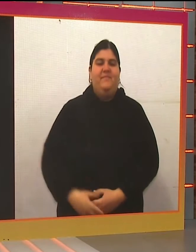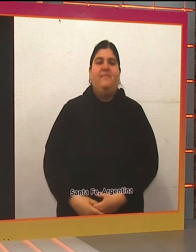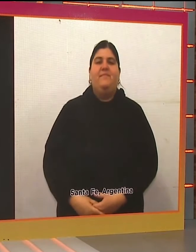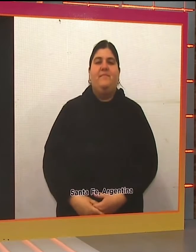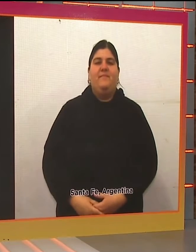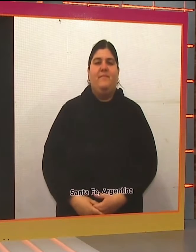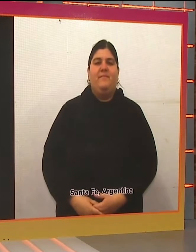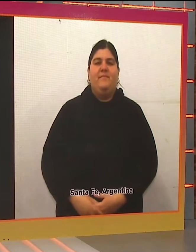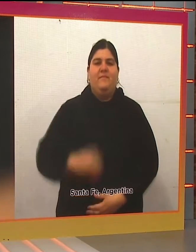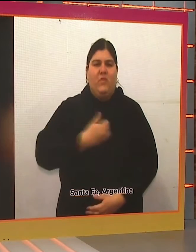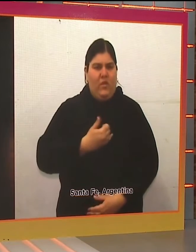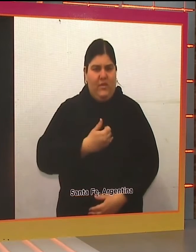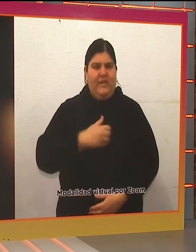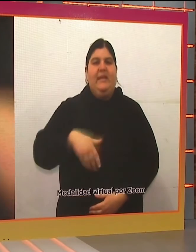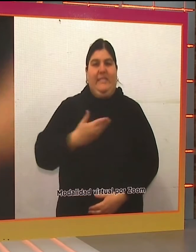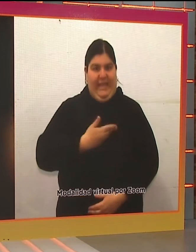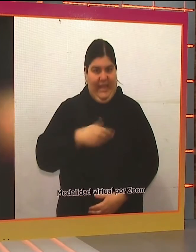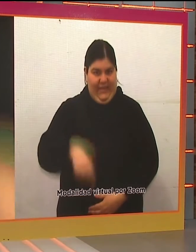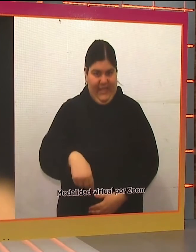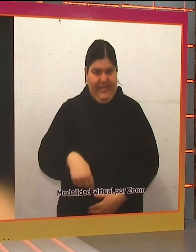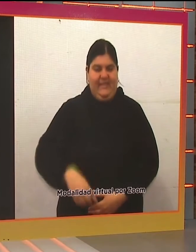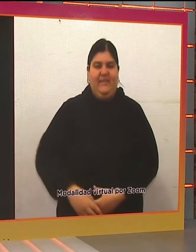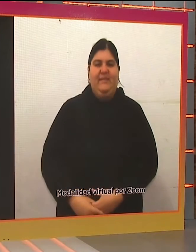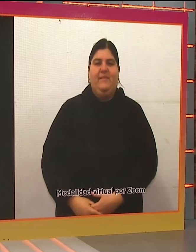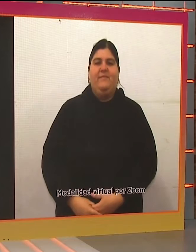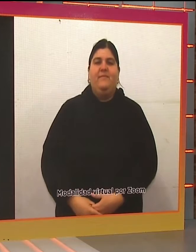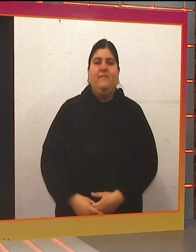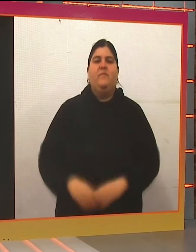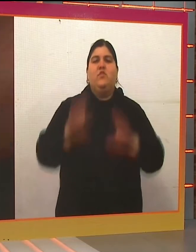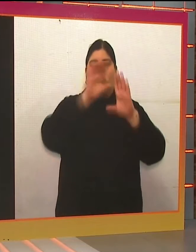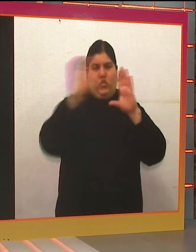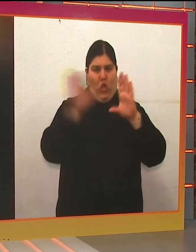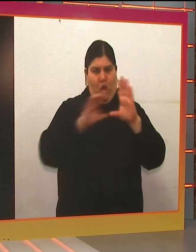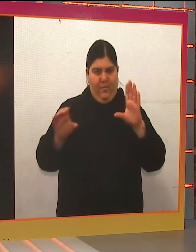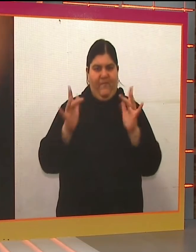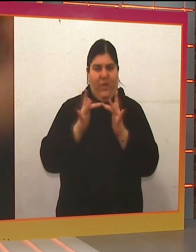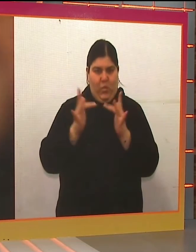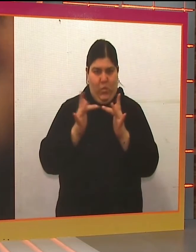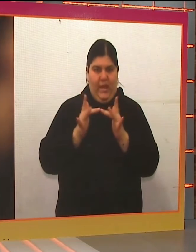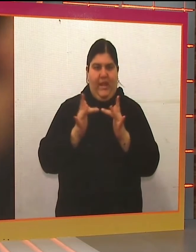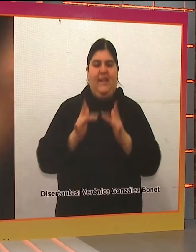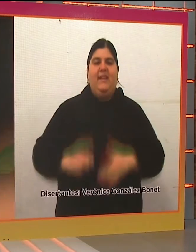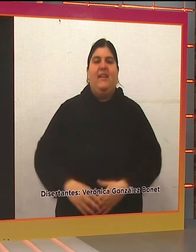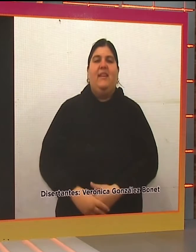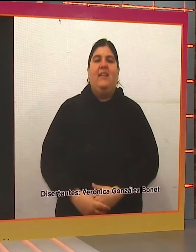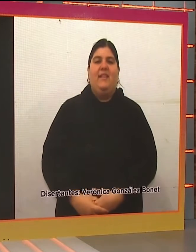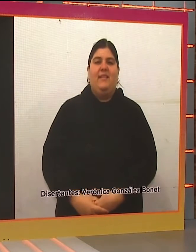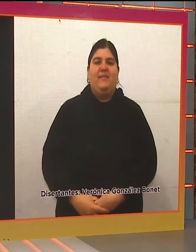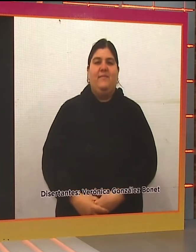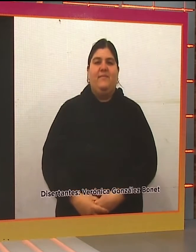veces utilizan recursos que están más ligados a lo visual, como por ejemplo los flyers, y quedan por fuera,